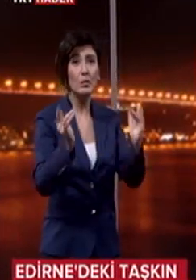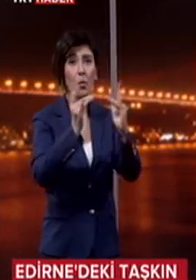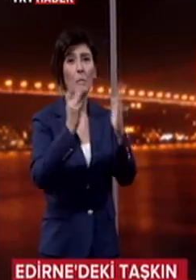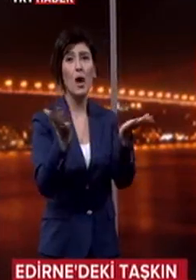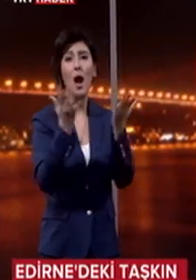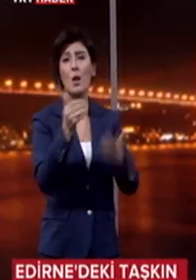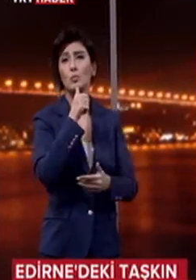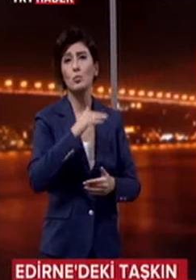altında.